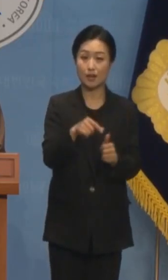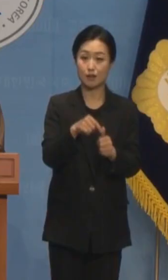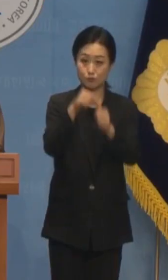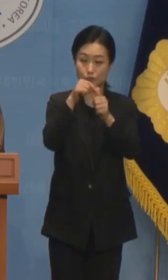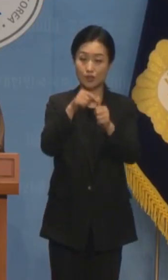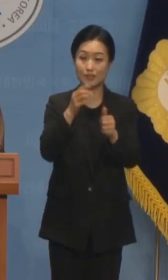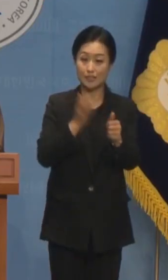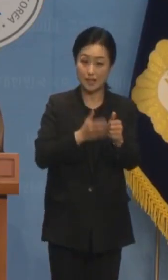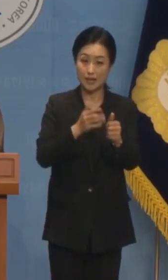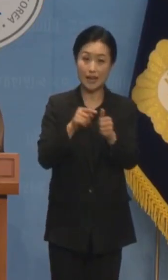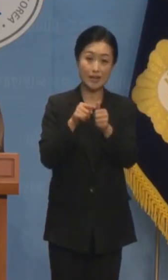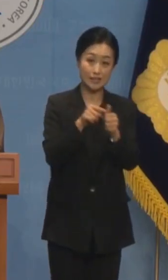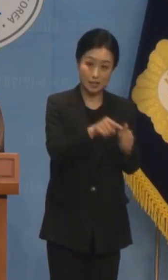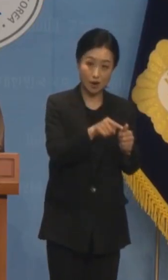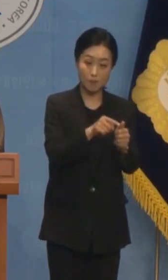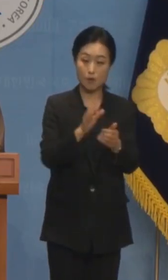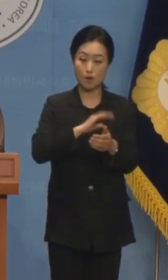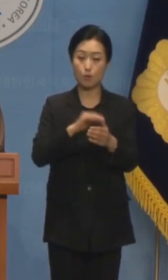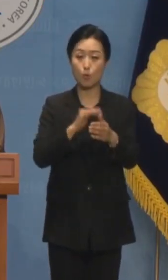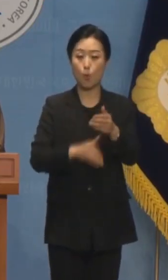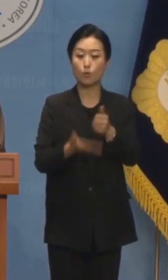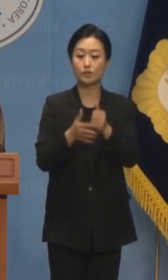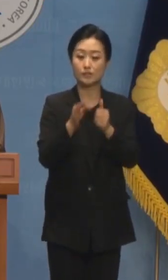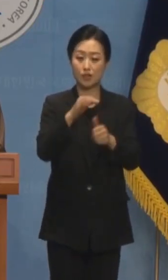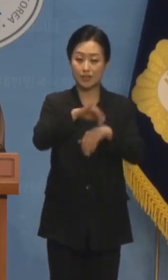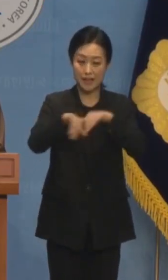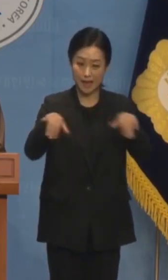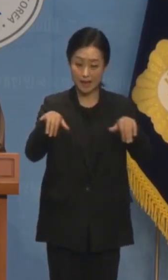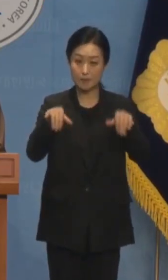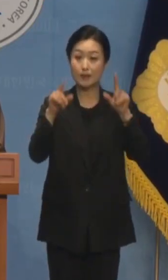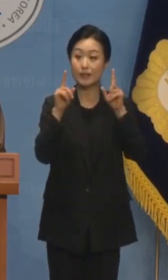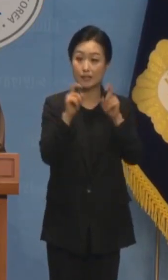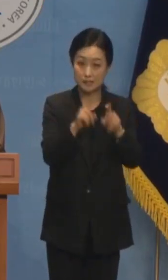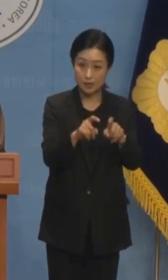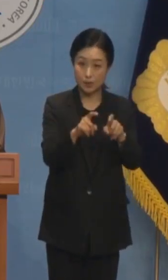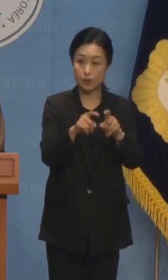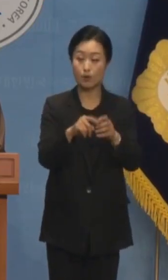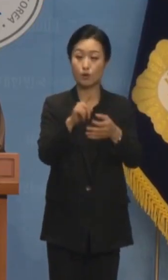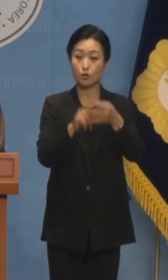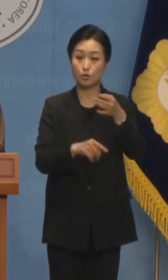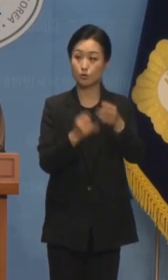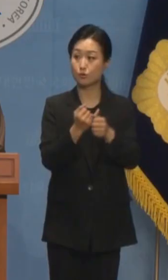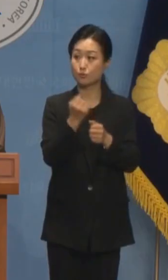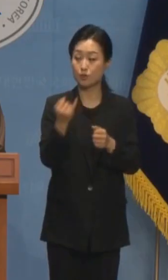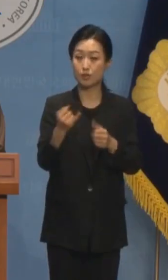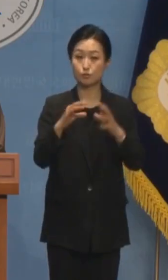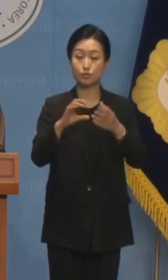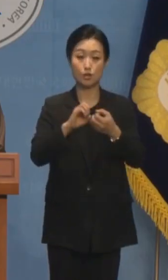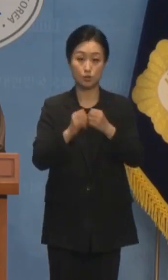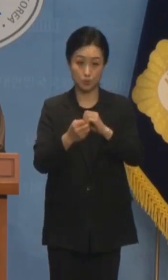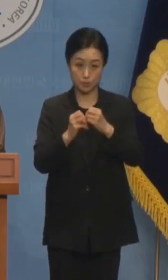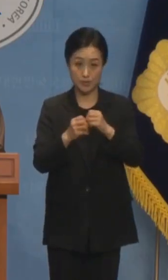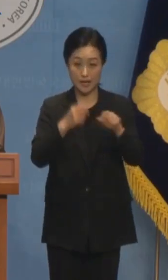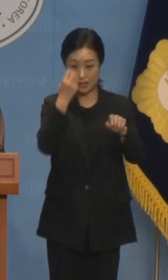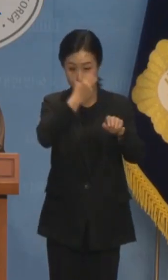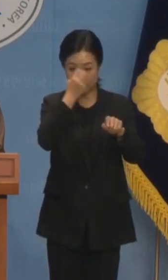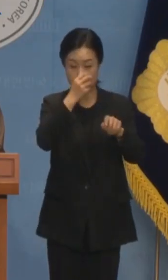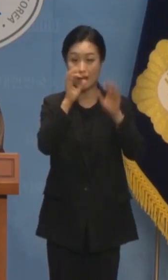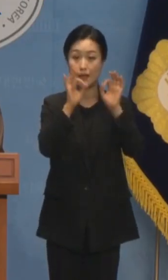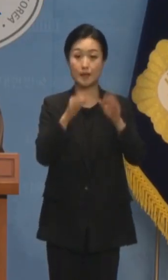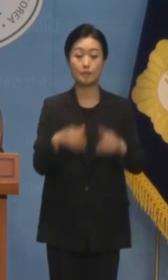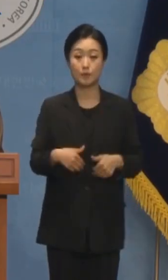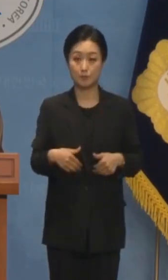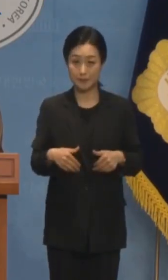공천 개입 의혹에 이르기까지 일일이 열거하기 힘든 김건희 국정농단을 단호히 따져 물어야 할